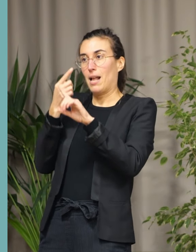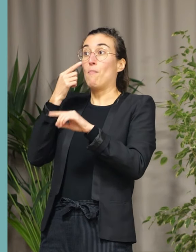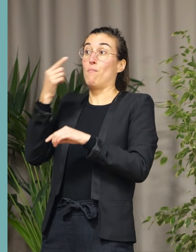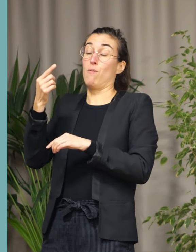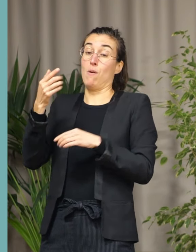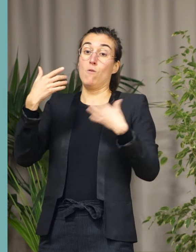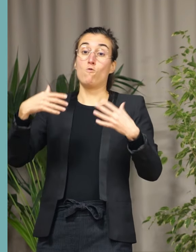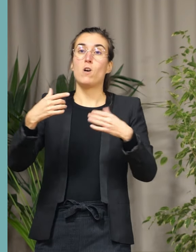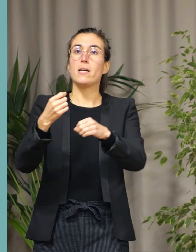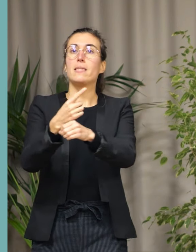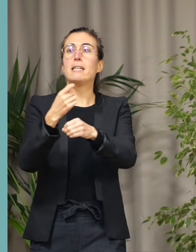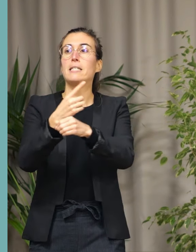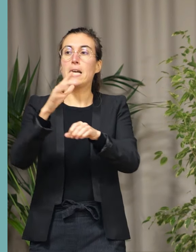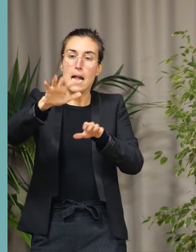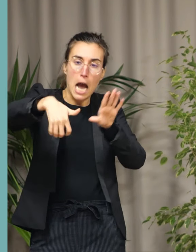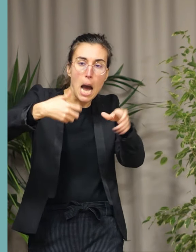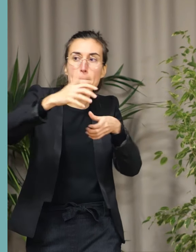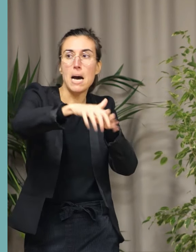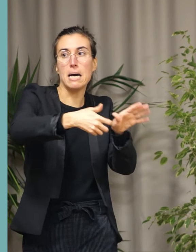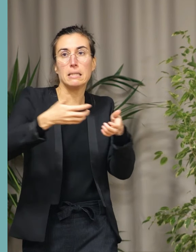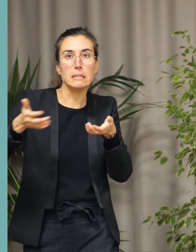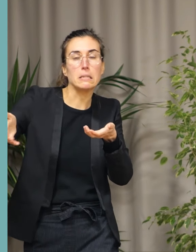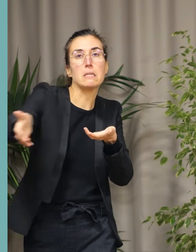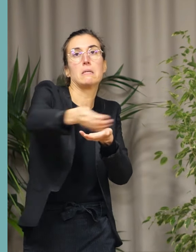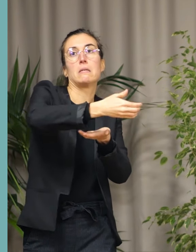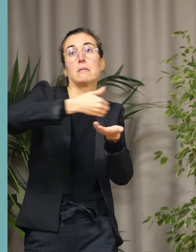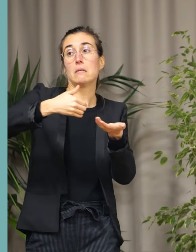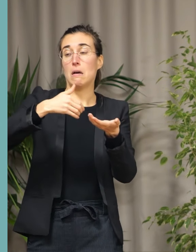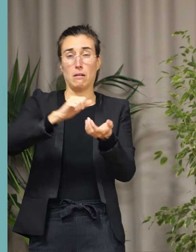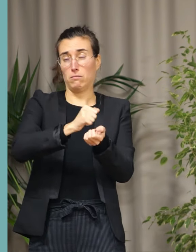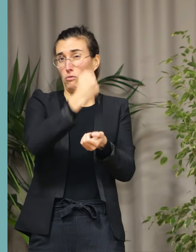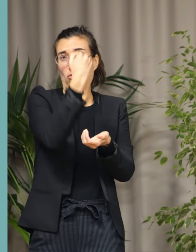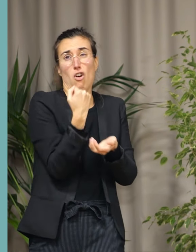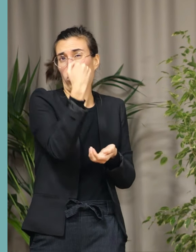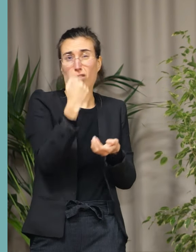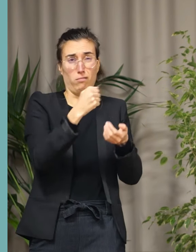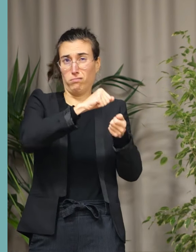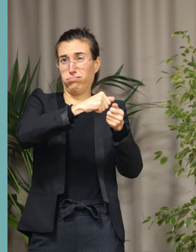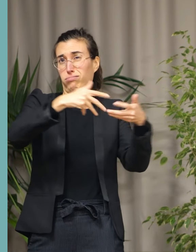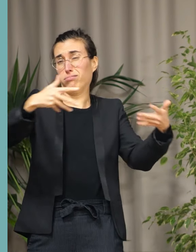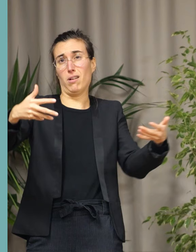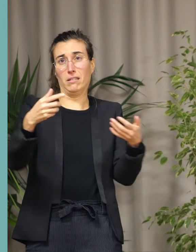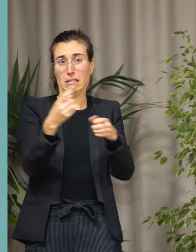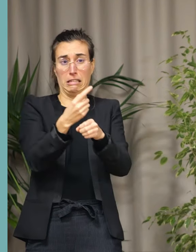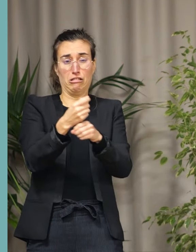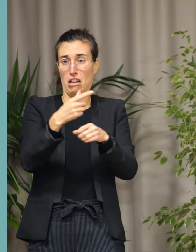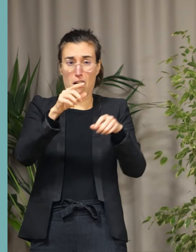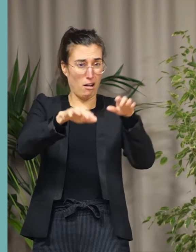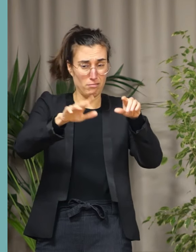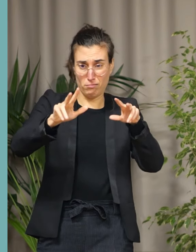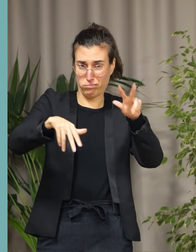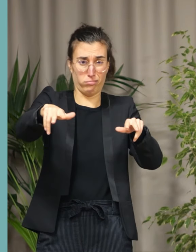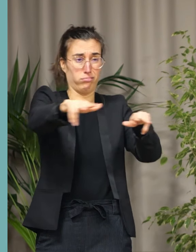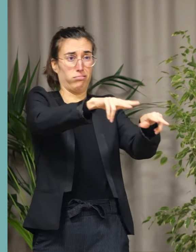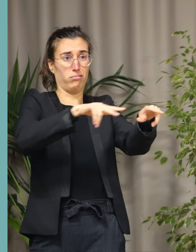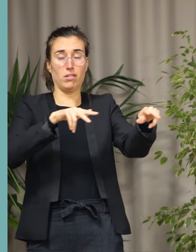tonnes de déchets. Et oui, des tonnes de déchets que l'on retrouve ici ou là. A l'occasion, j